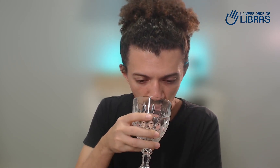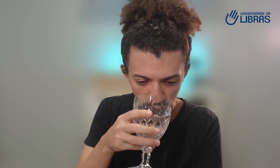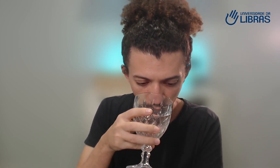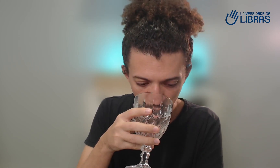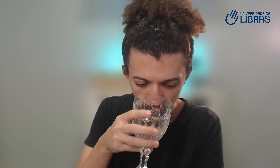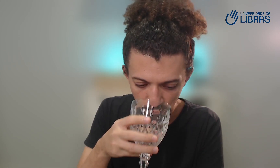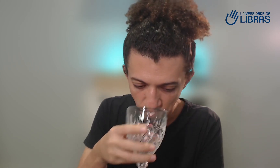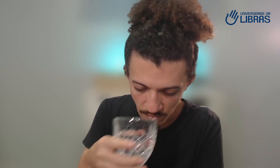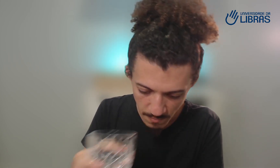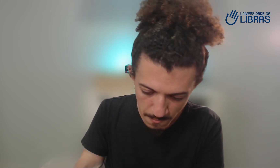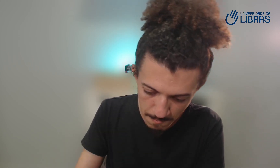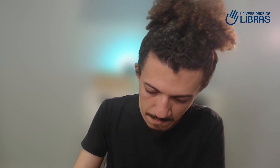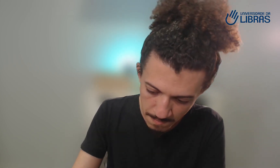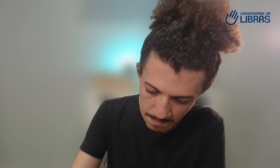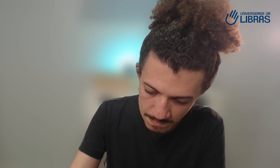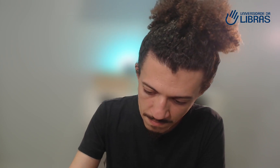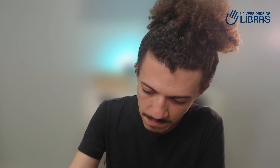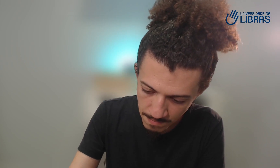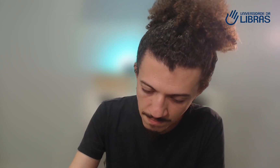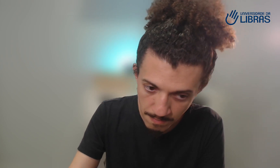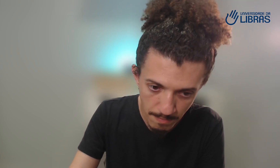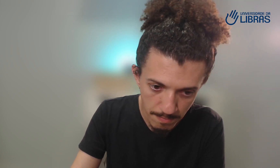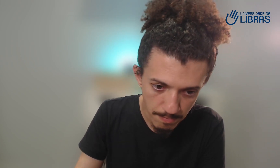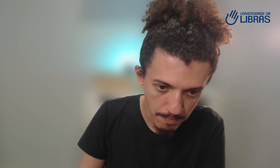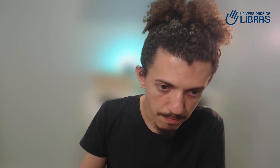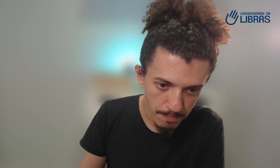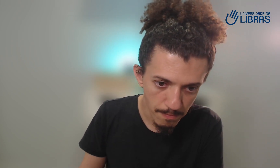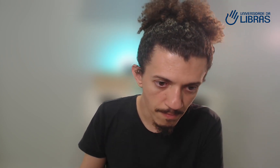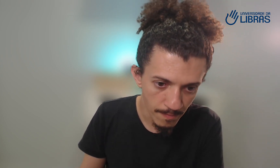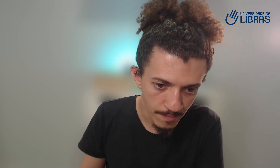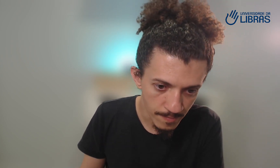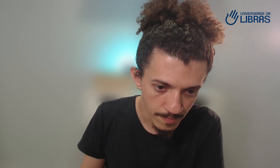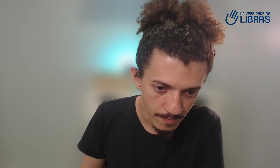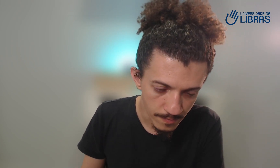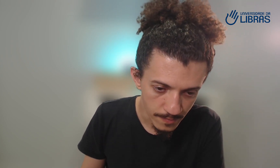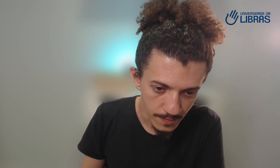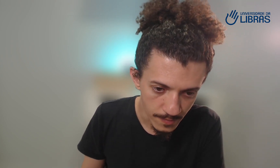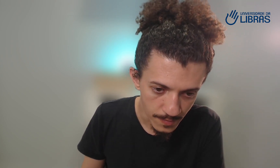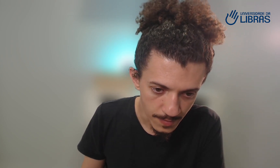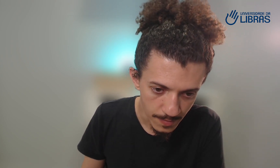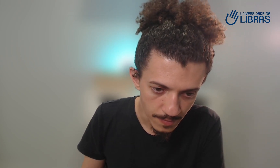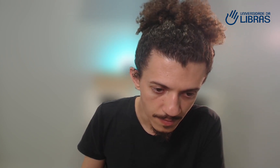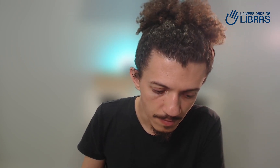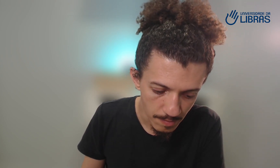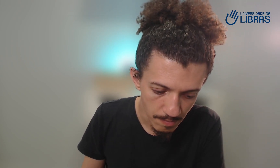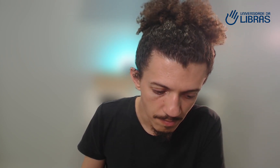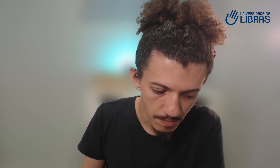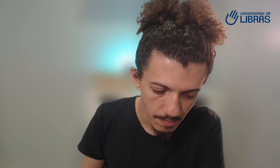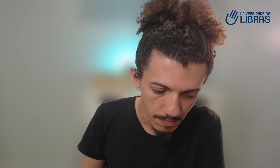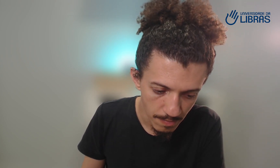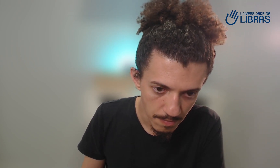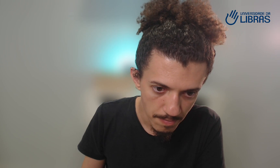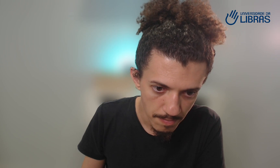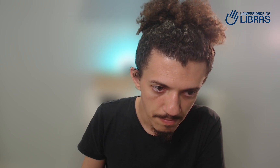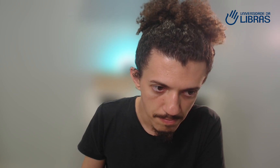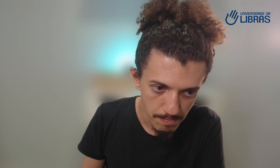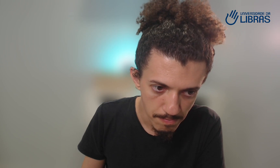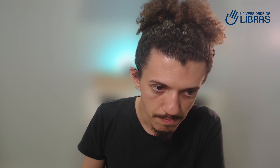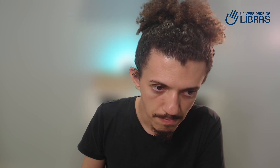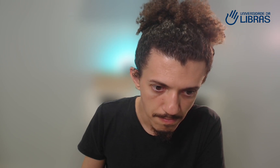técnica para parar de pensar em português, ficar traduzindo tudo mentalmente, e começar a pensar direto em